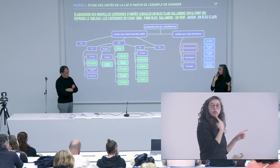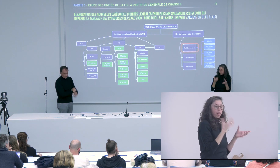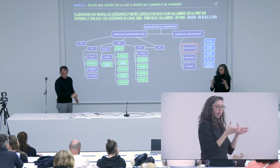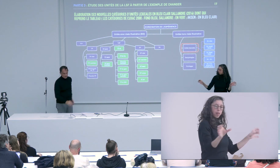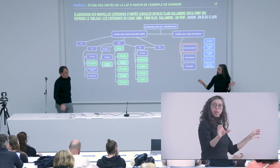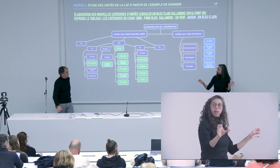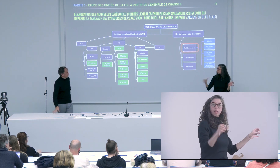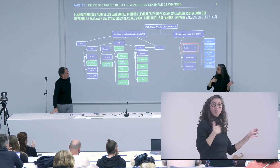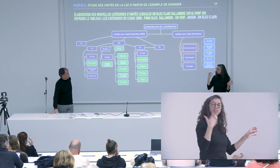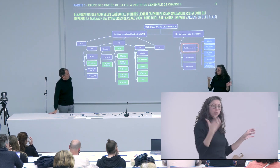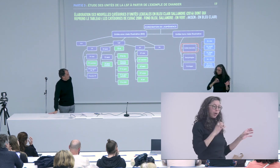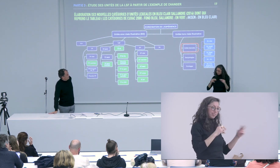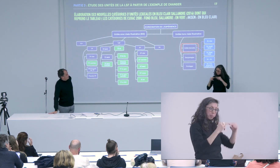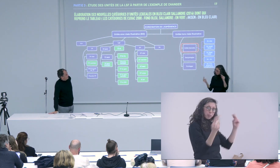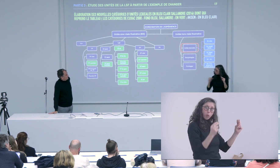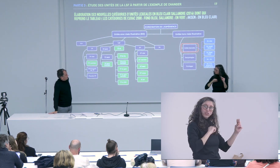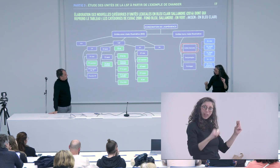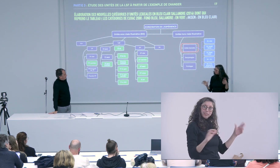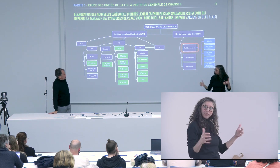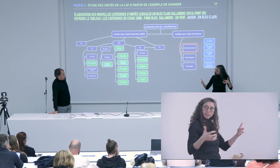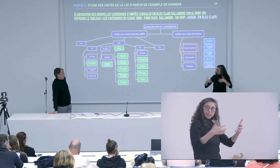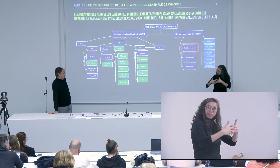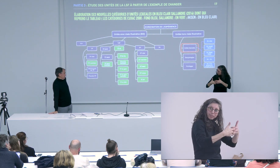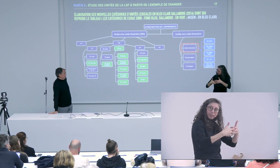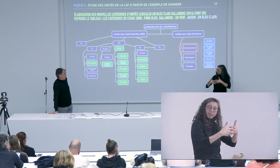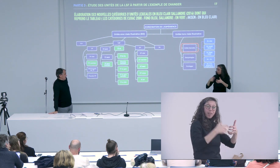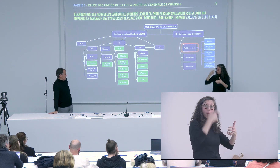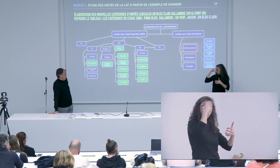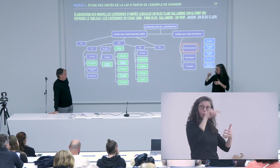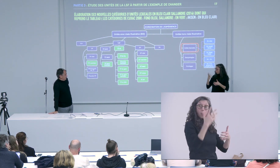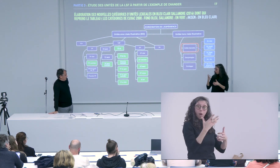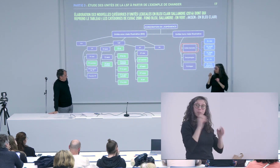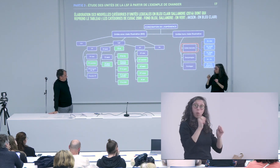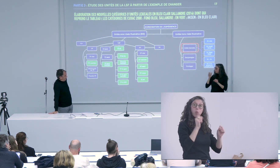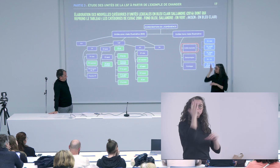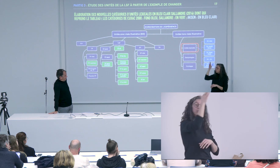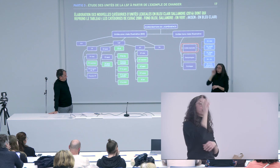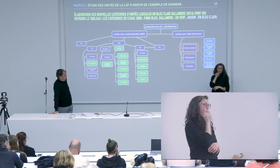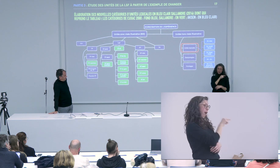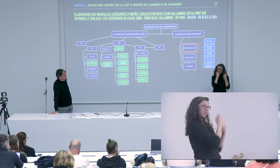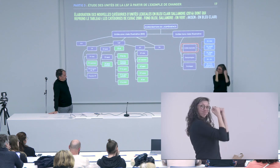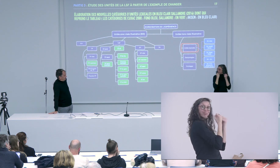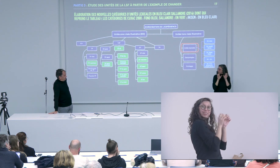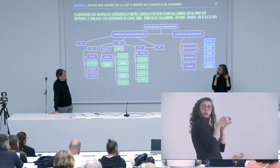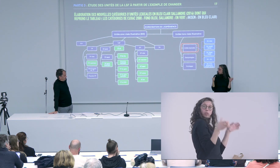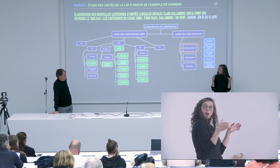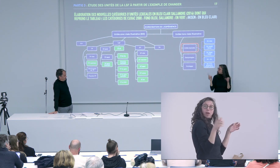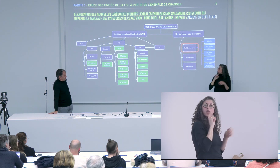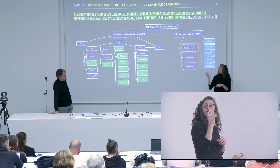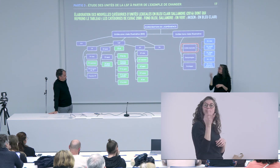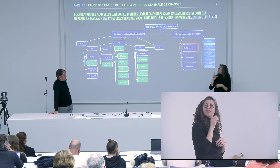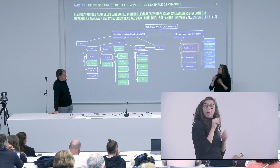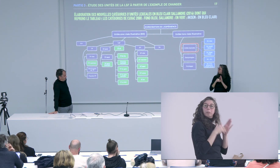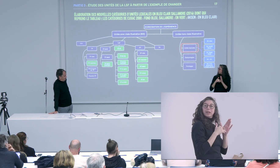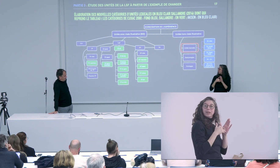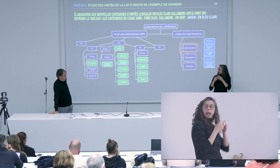c'est justement cette séparation qu'il y avait entre la linguistique générale et puis la linguistique des langues des signes moi ce que